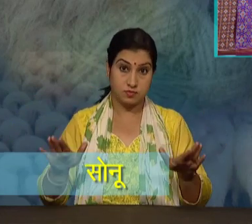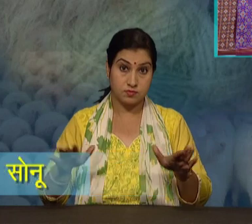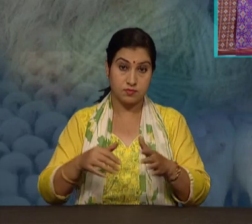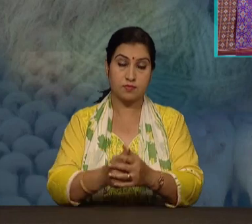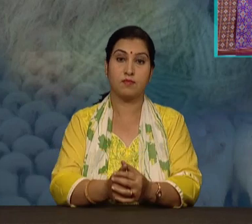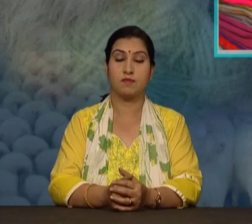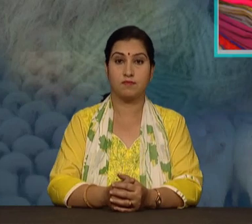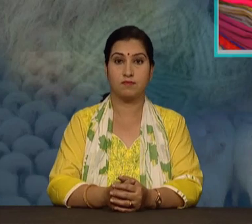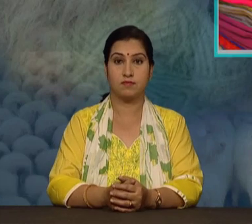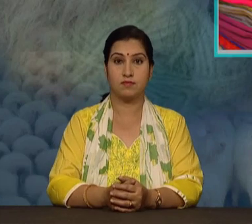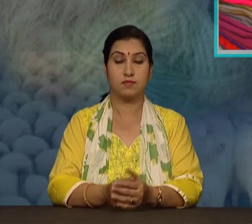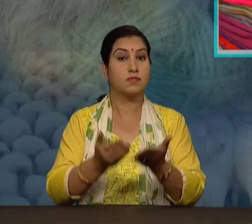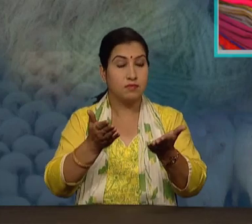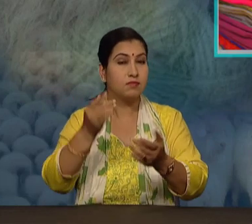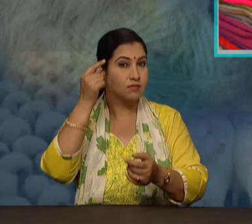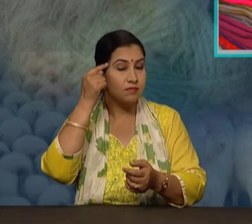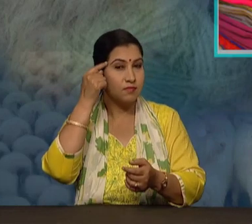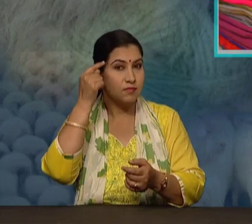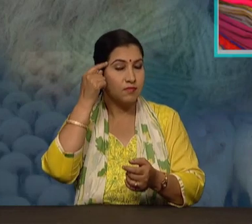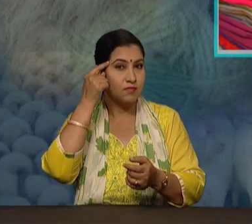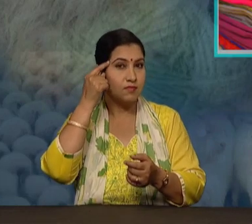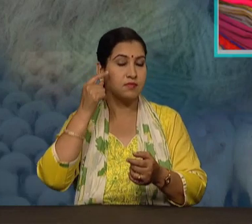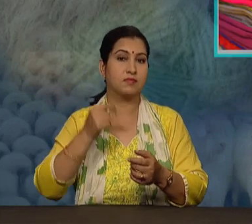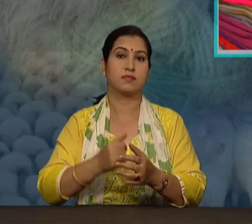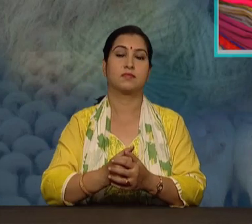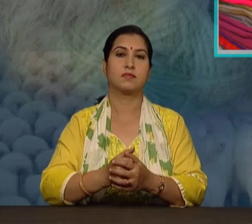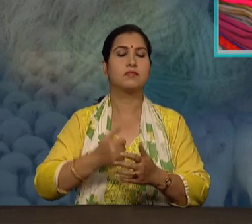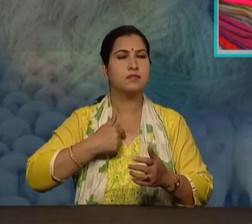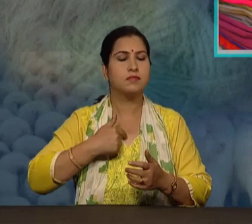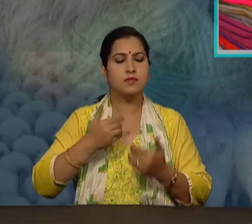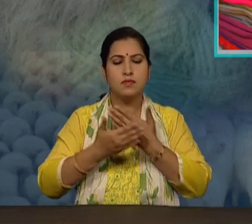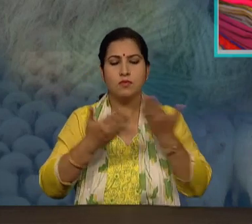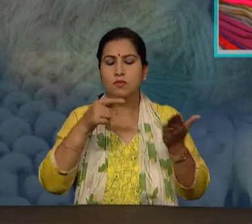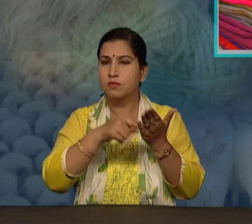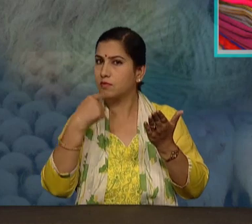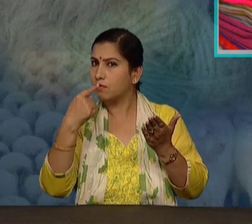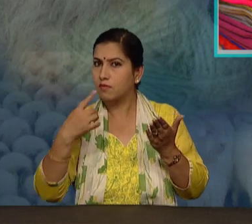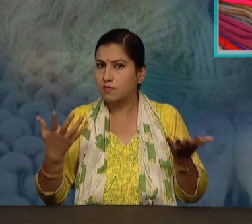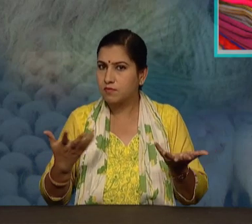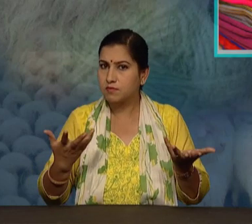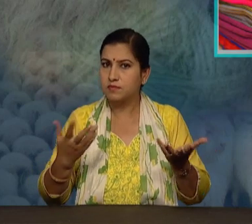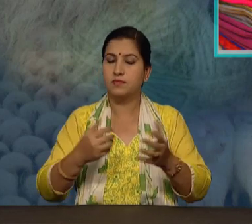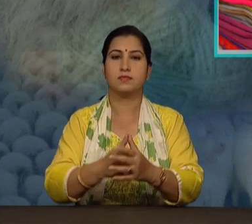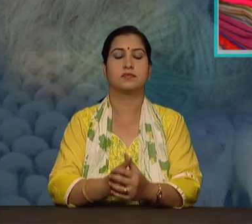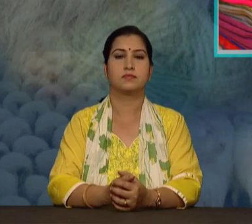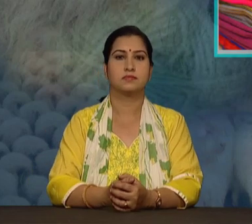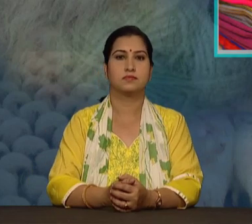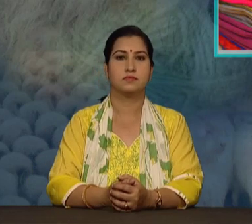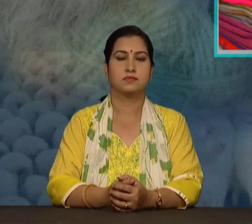आप सोच रहे होंगे कि हम कौन से वस्त्रों की बात कर रहे हैं वही